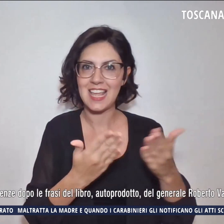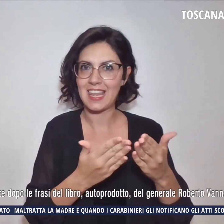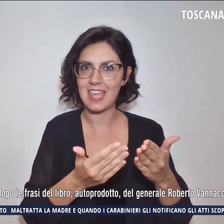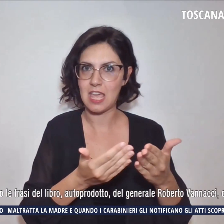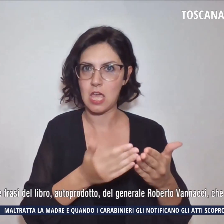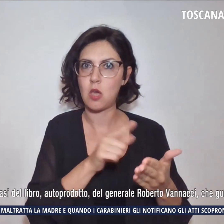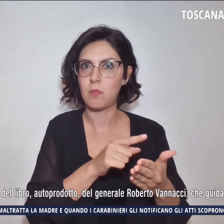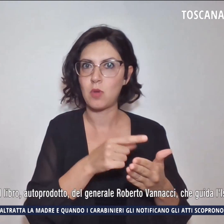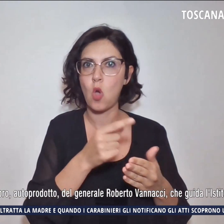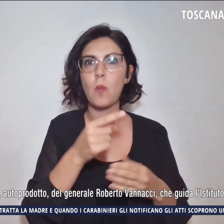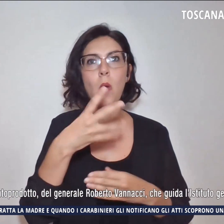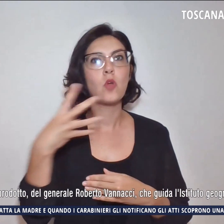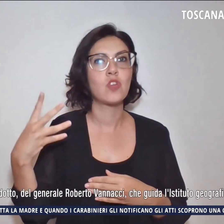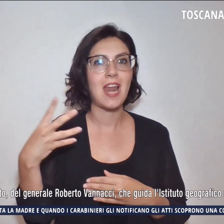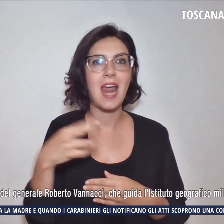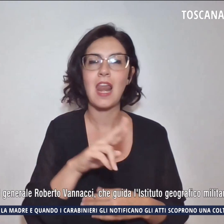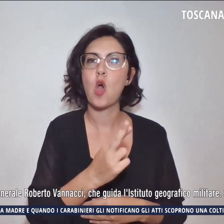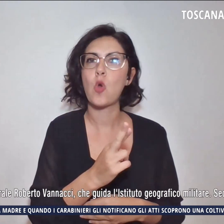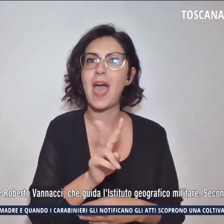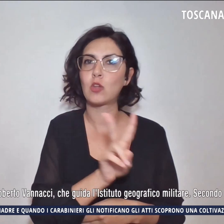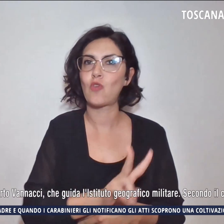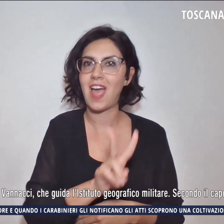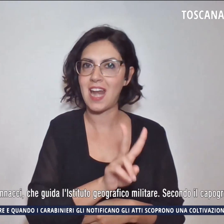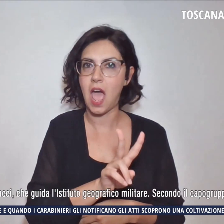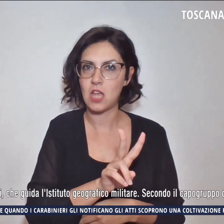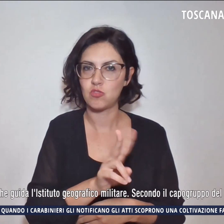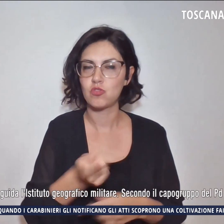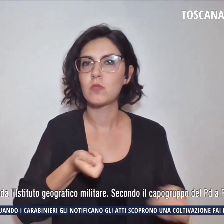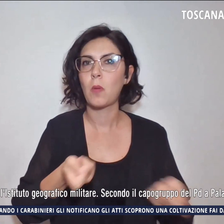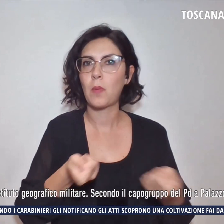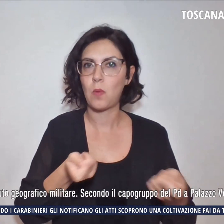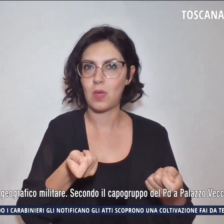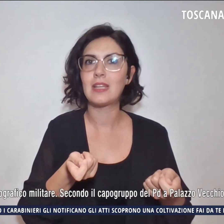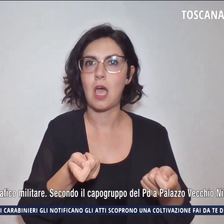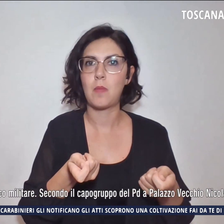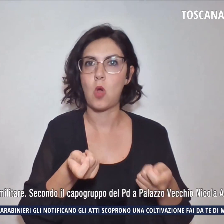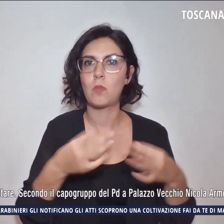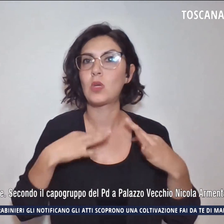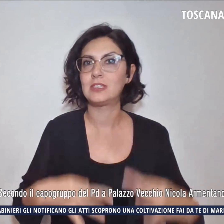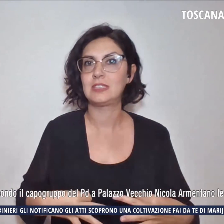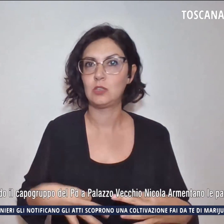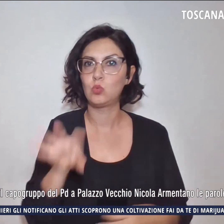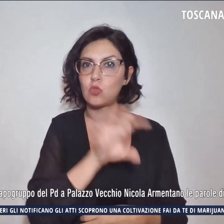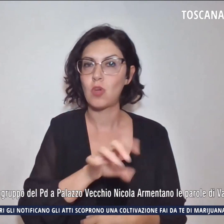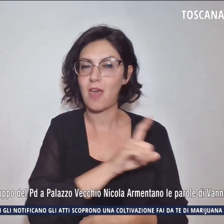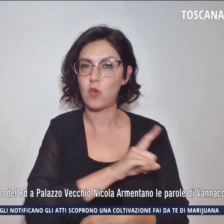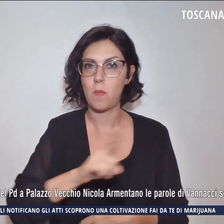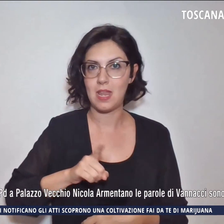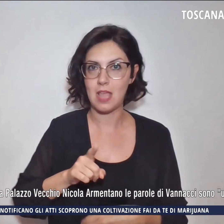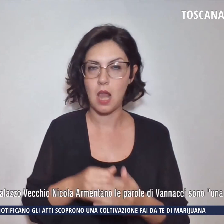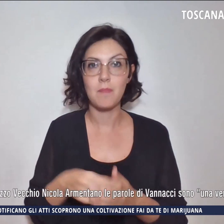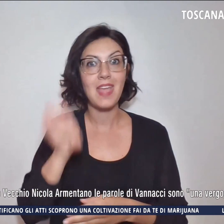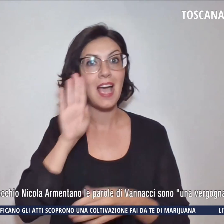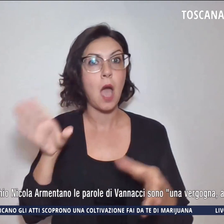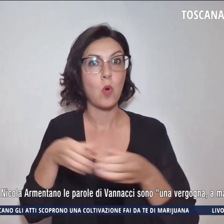Roberto Vannacci che guida l'Istituto Geografico Militare. Secondo il capogruppo del PD